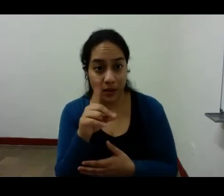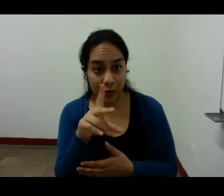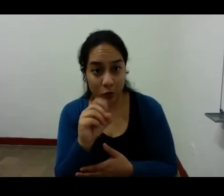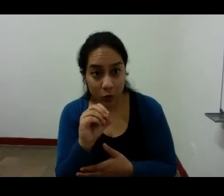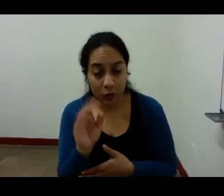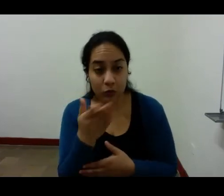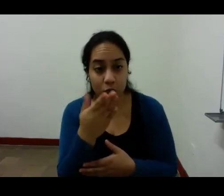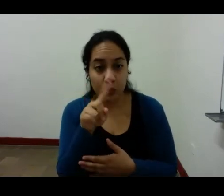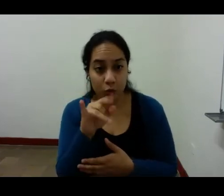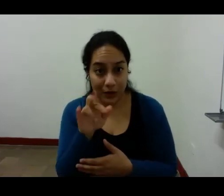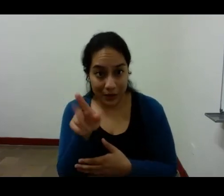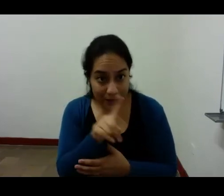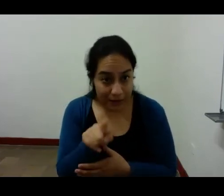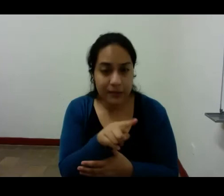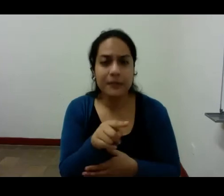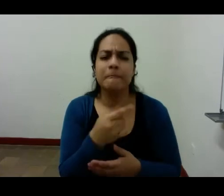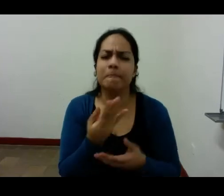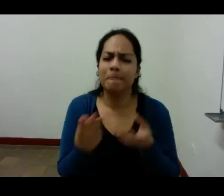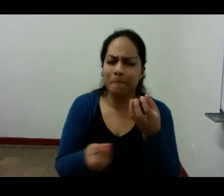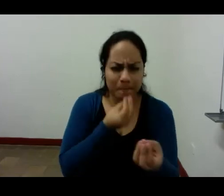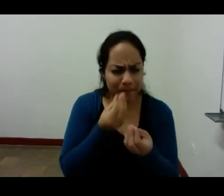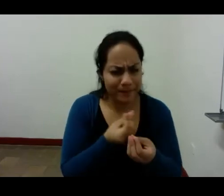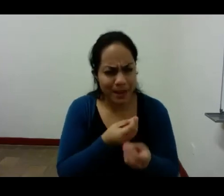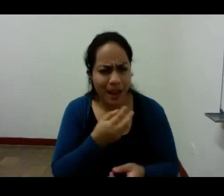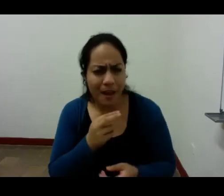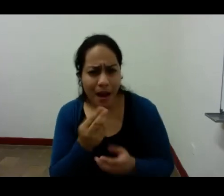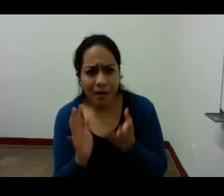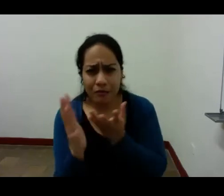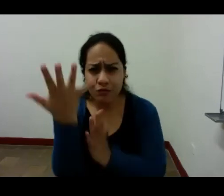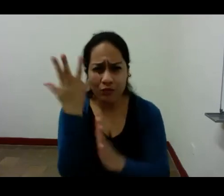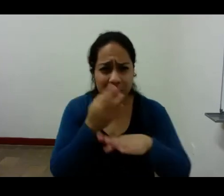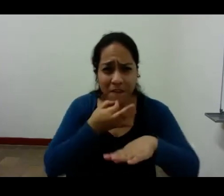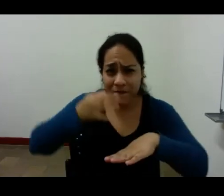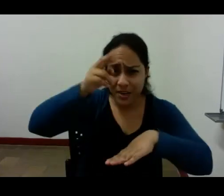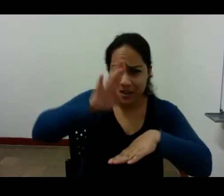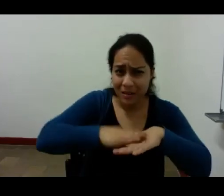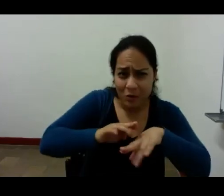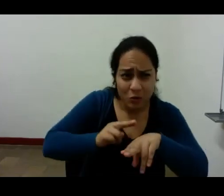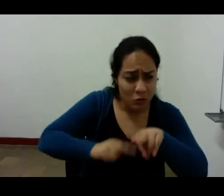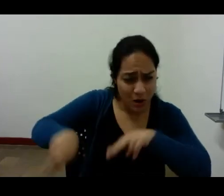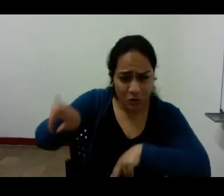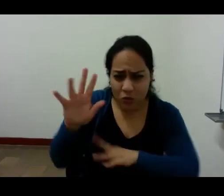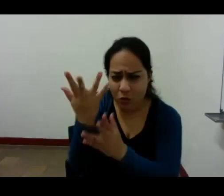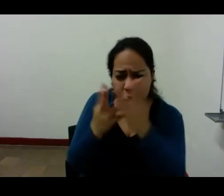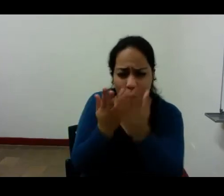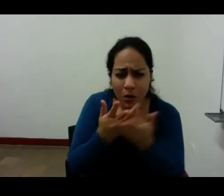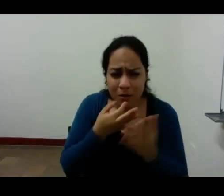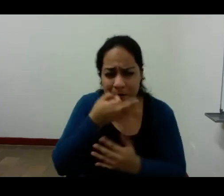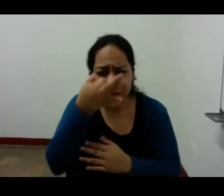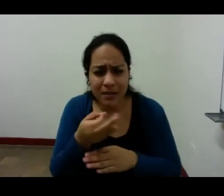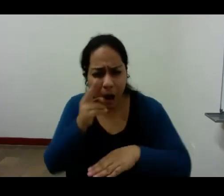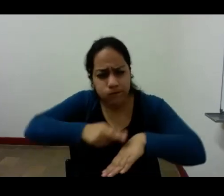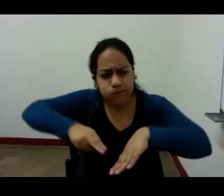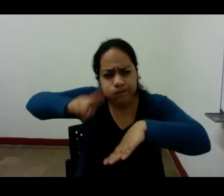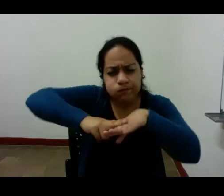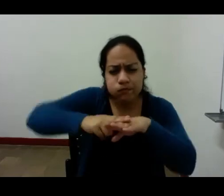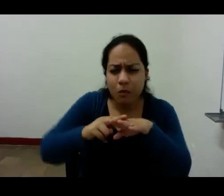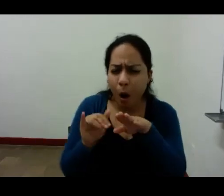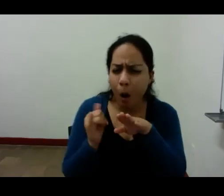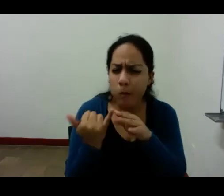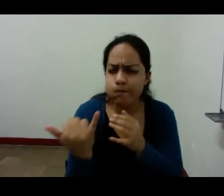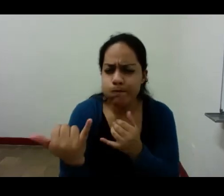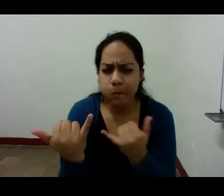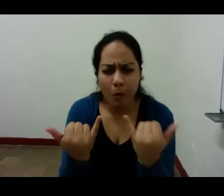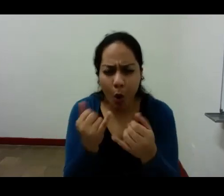sustituye la realidad natural en el sentido de liberar las sensaciones del orden del